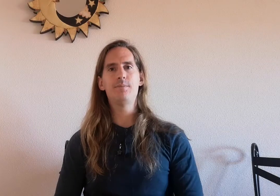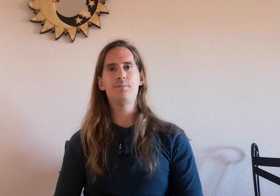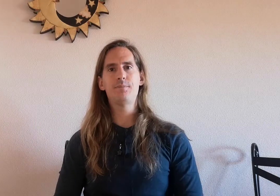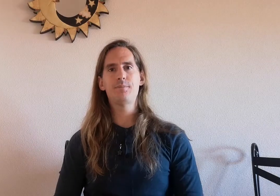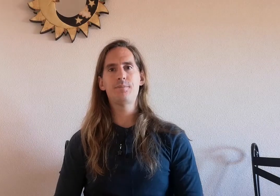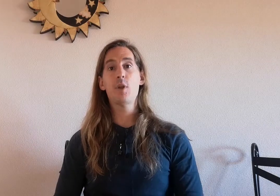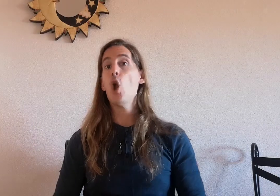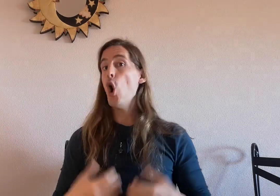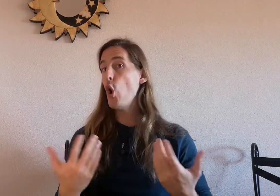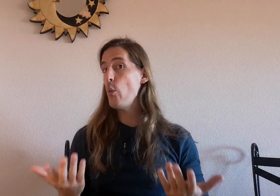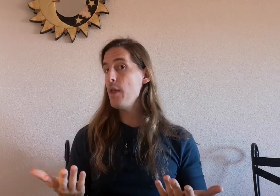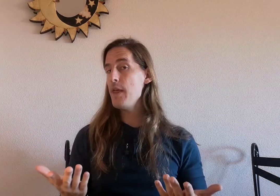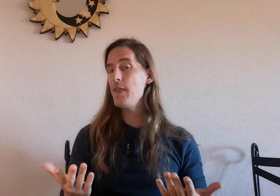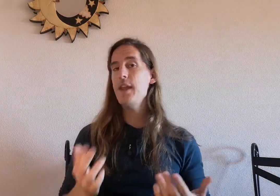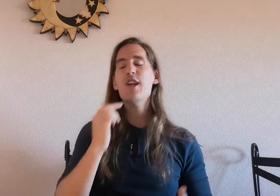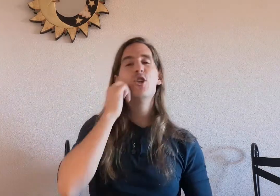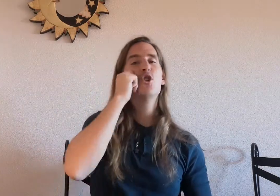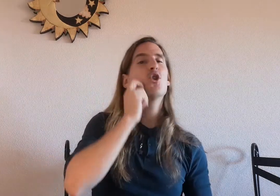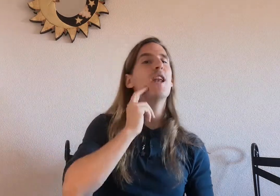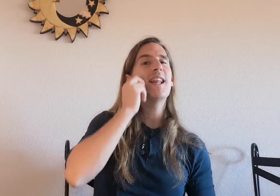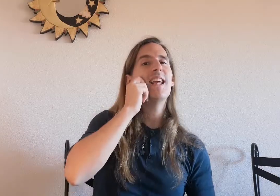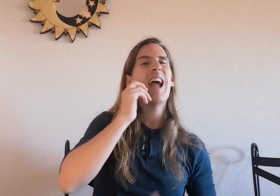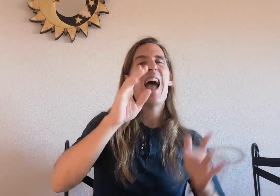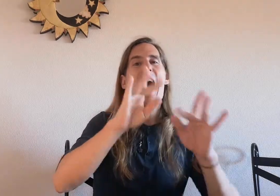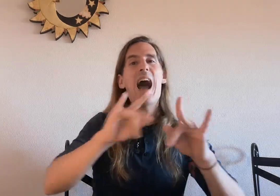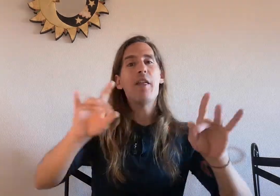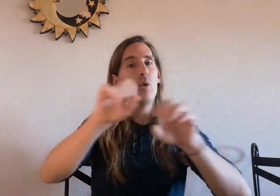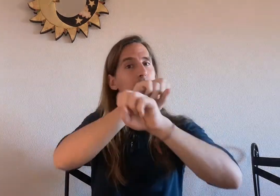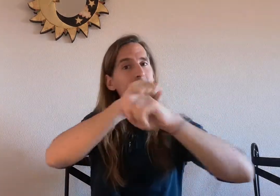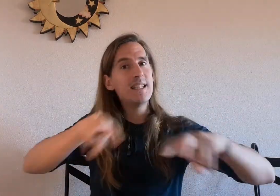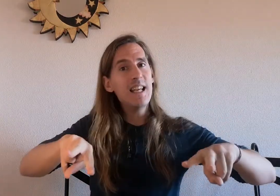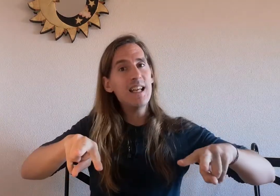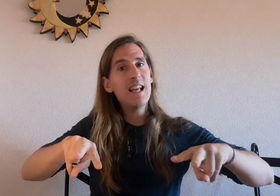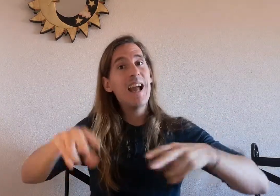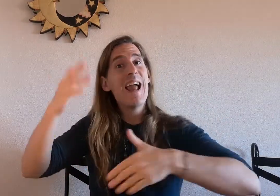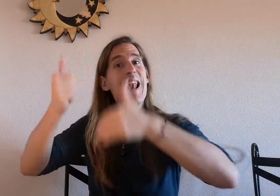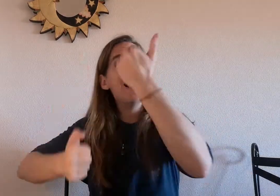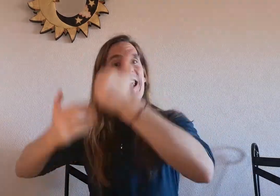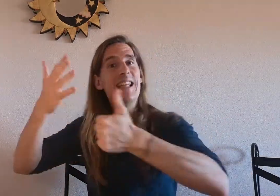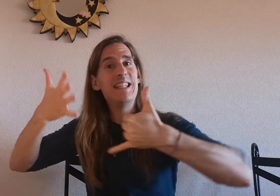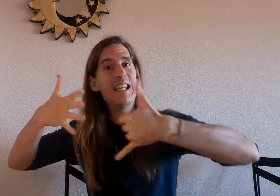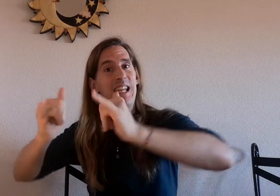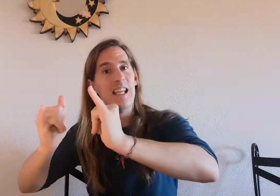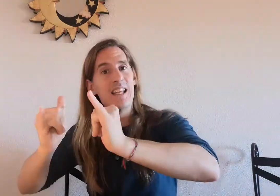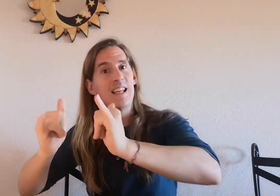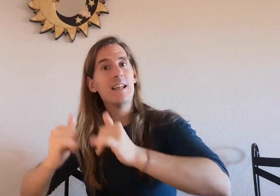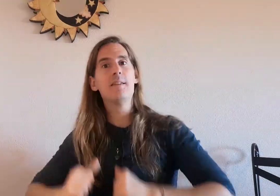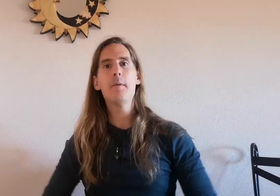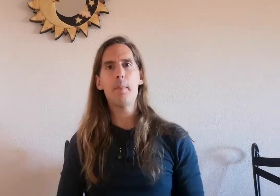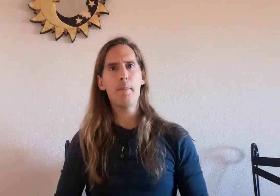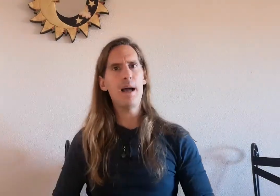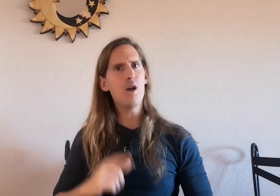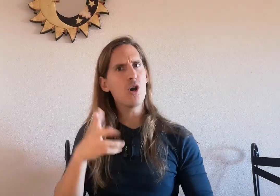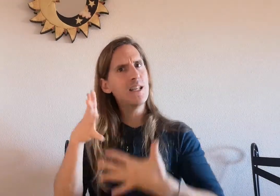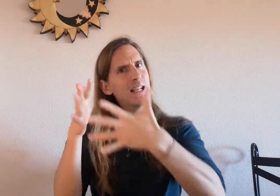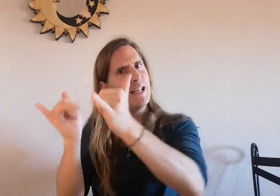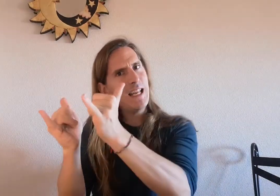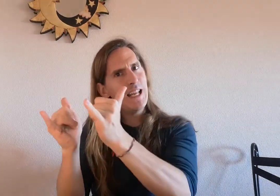o puedes decir chocolate azúcar sin leche ni vale acordéis del mí